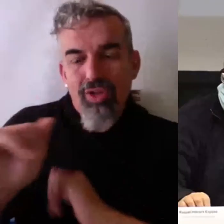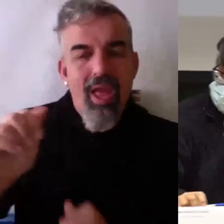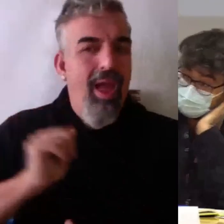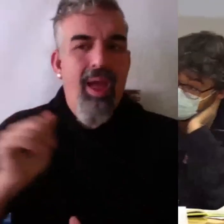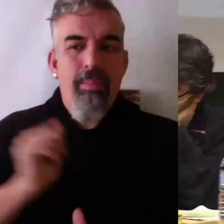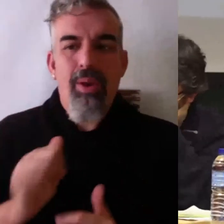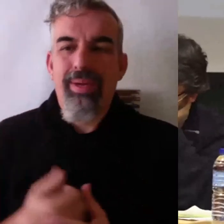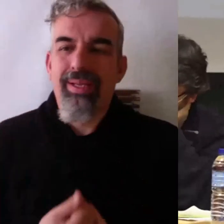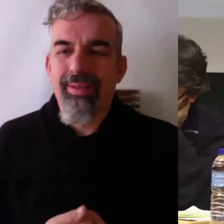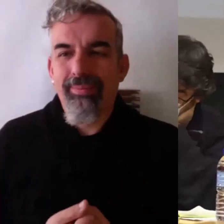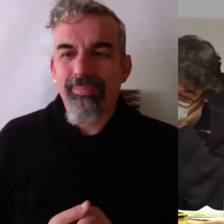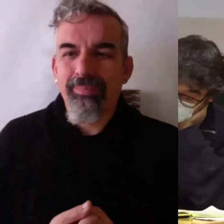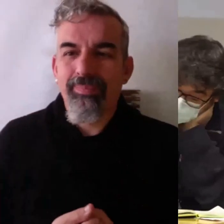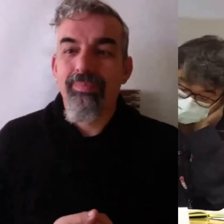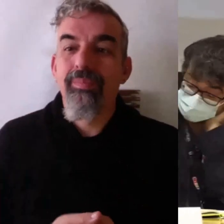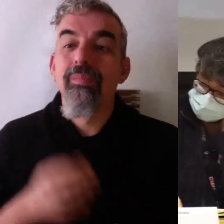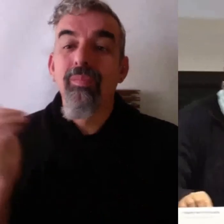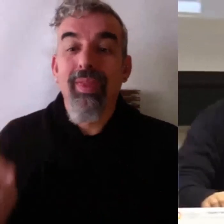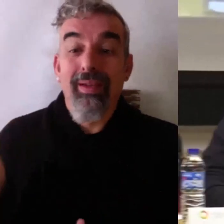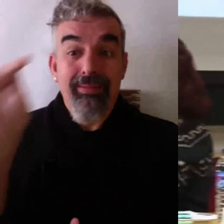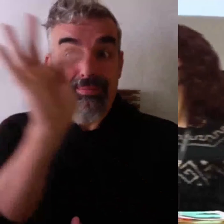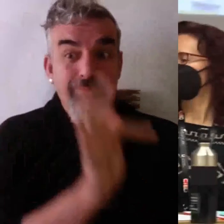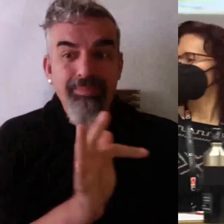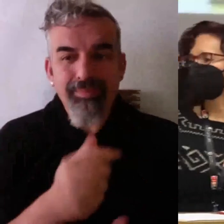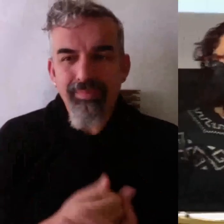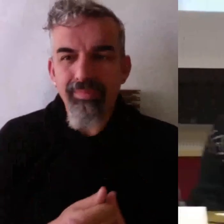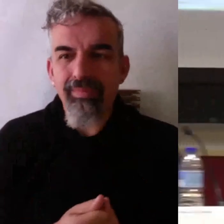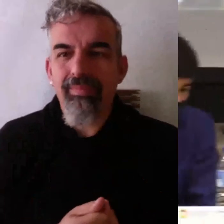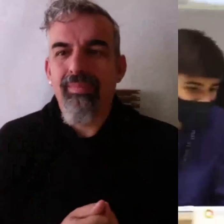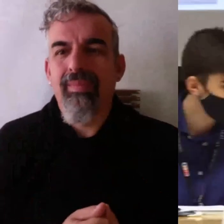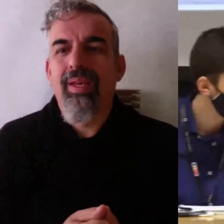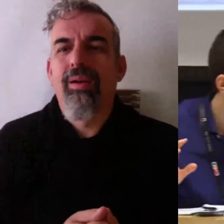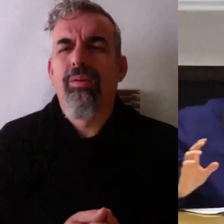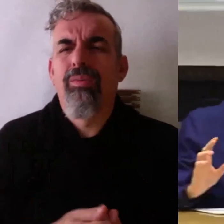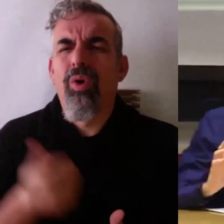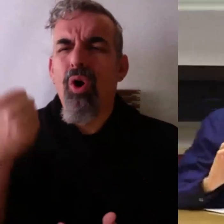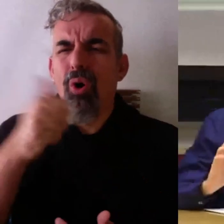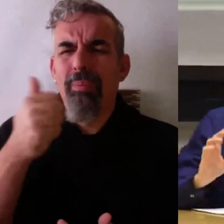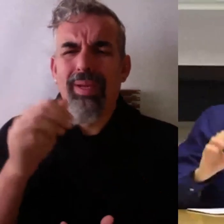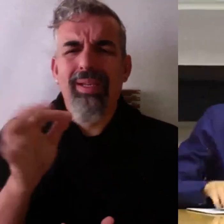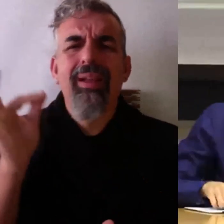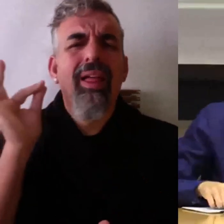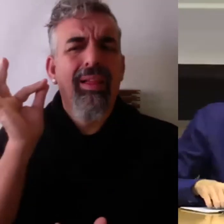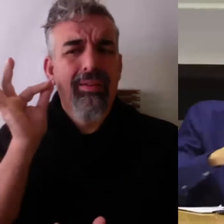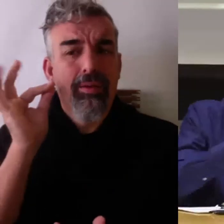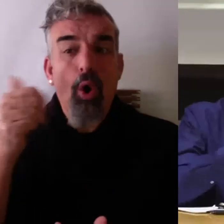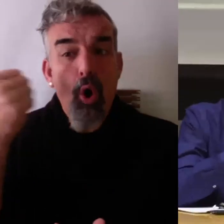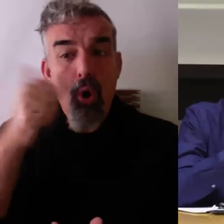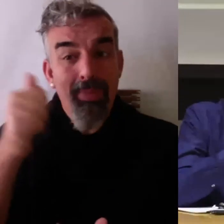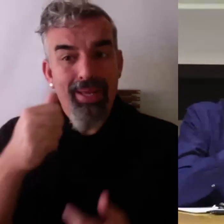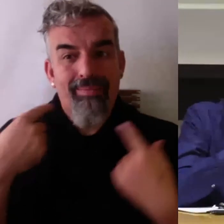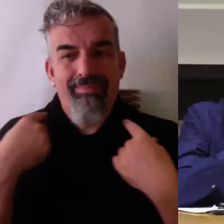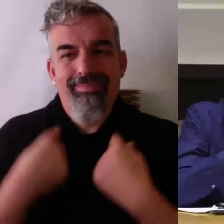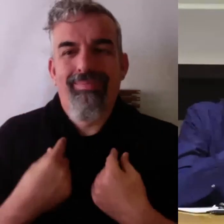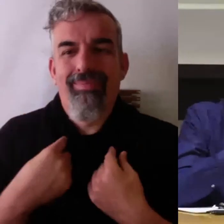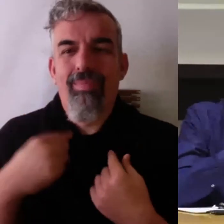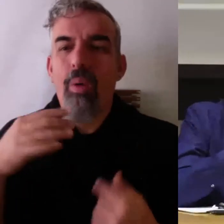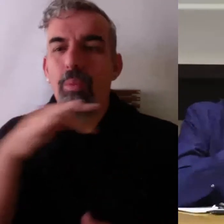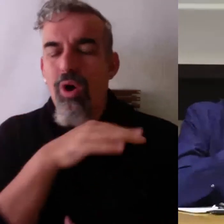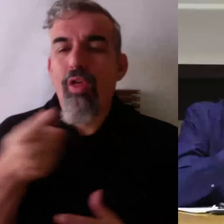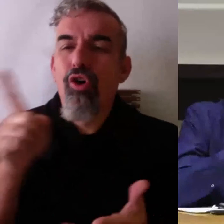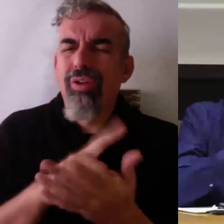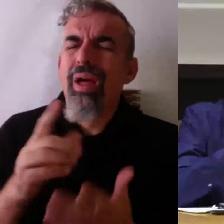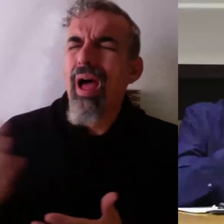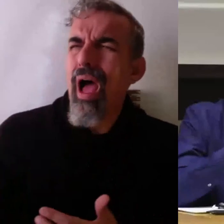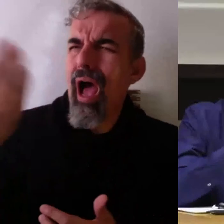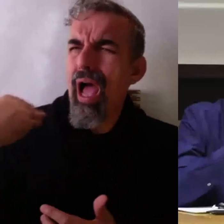Teo y luego Belén. Una idea que se me ha encendido según lo ibais diciendo. Nos hicieron una pregunta ayer